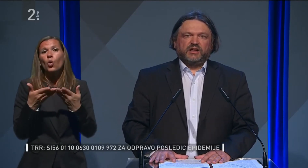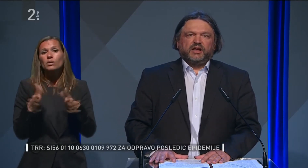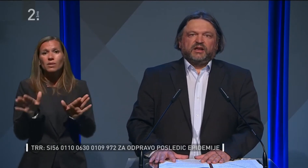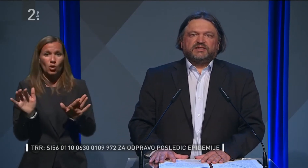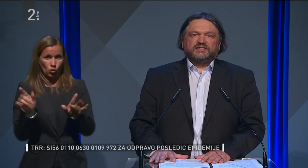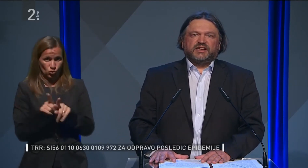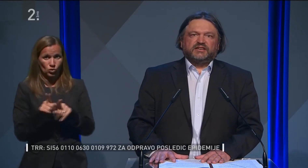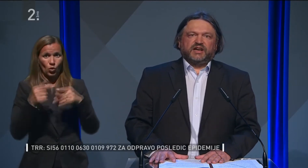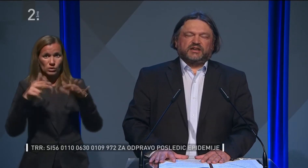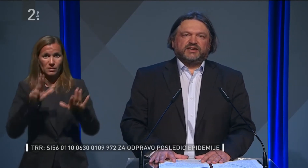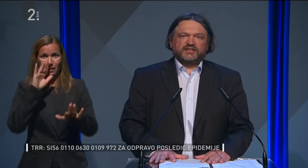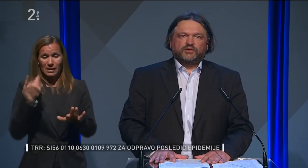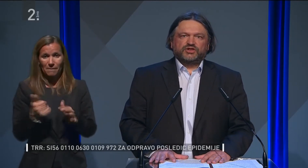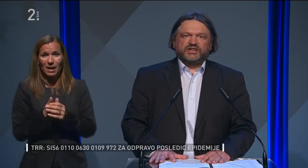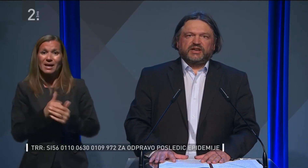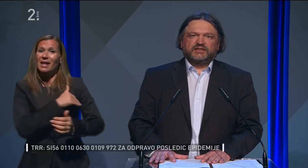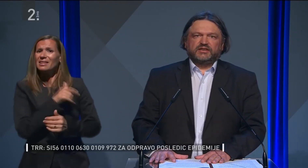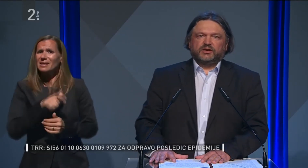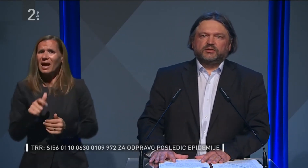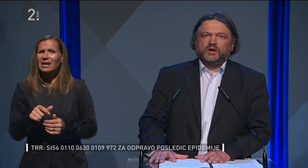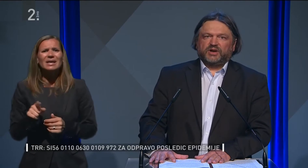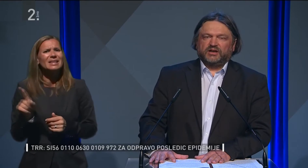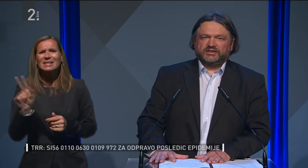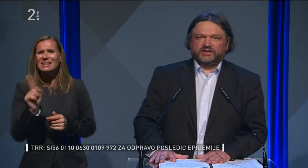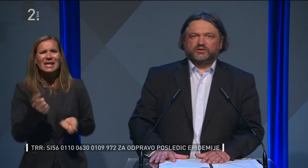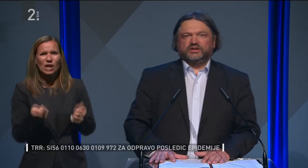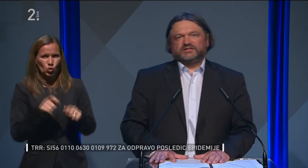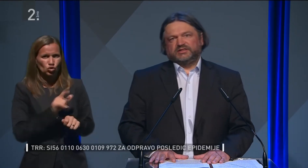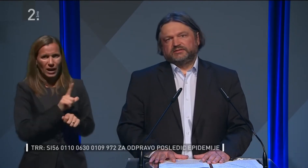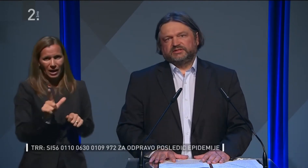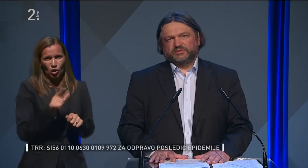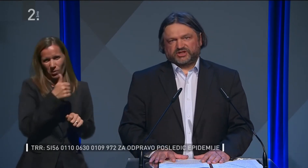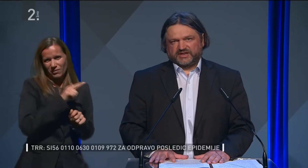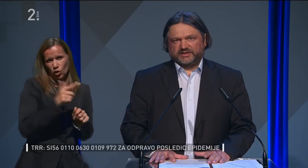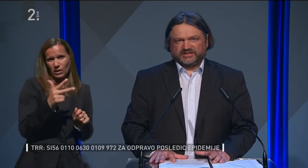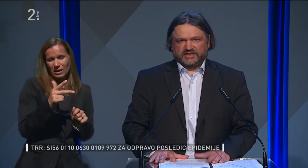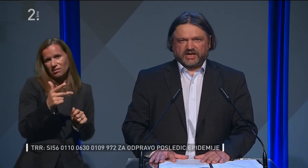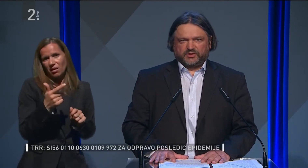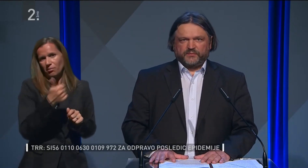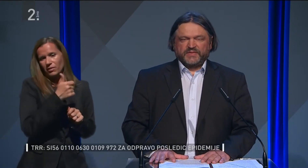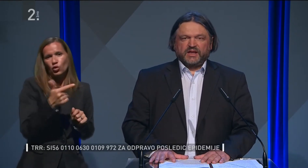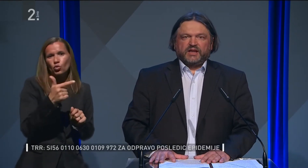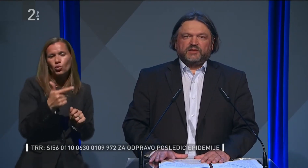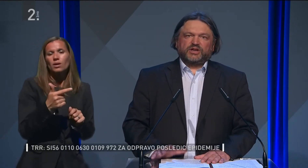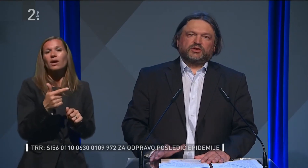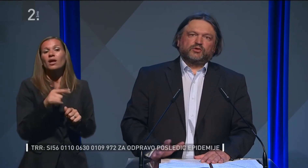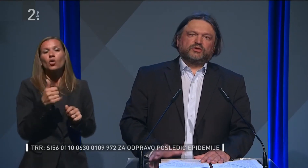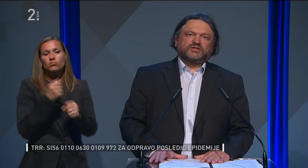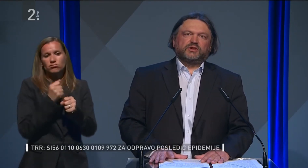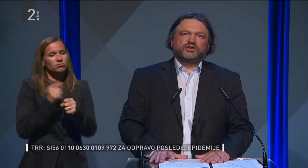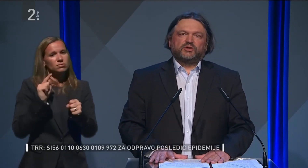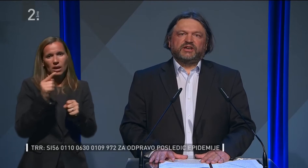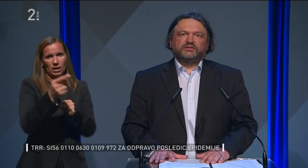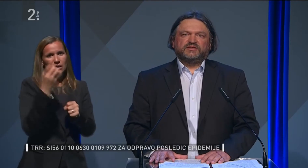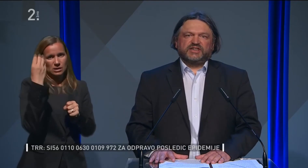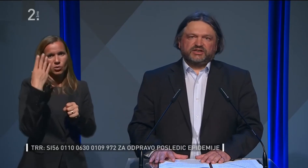maja in sicer dijaki ne zaključnih letnikov pa nadaljujejo z zobraževanjem nadaljavo in prav tako kot